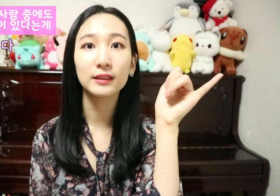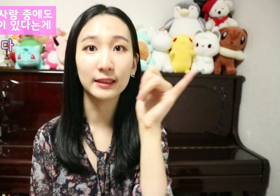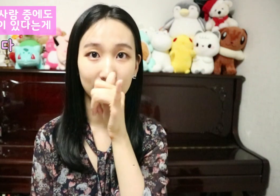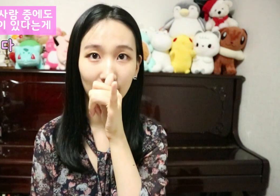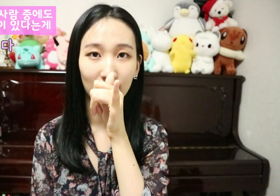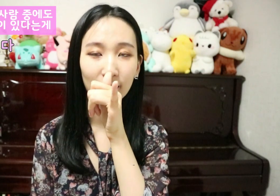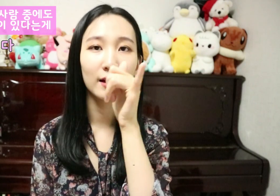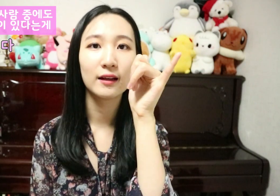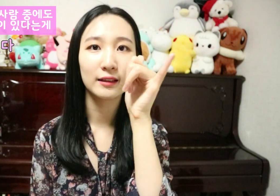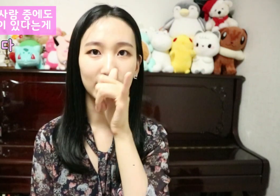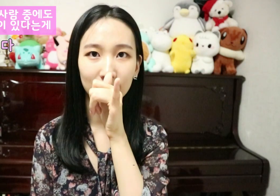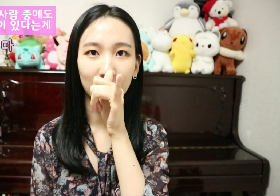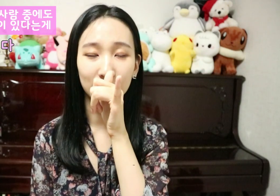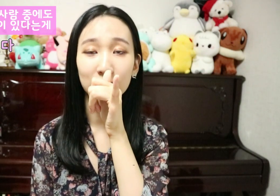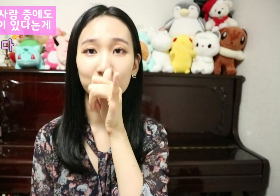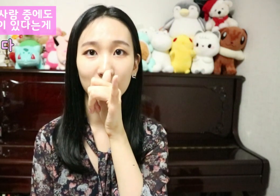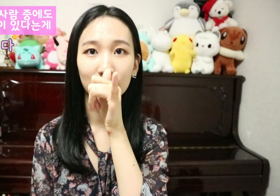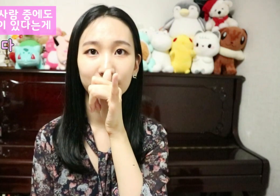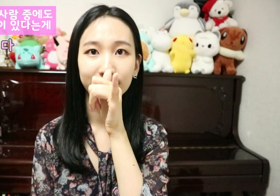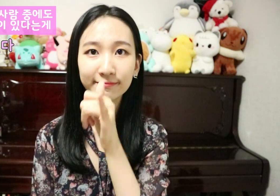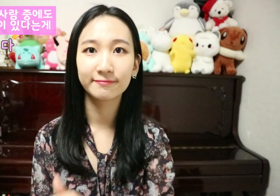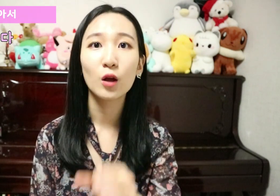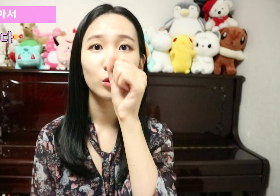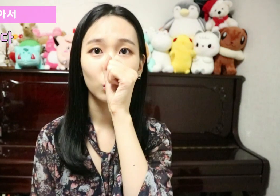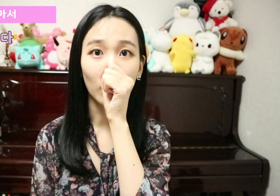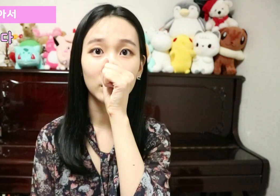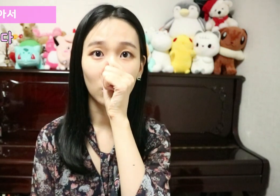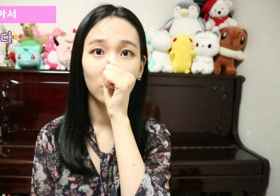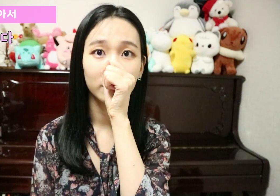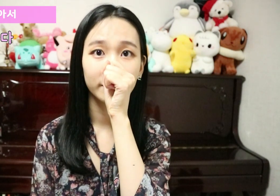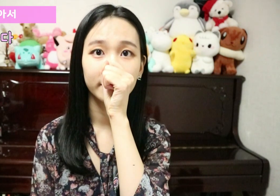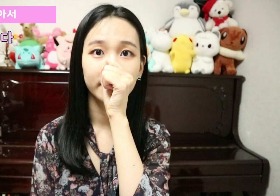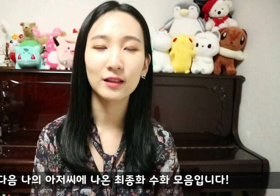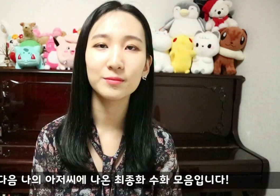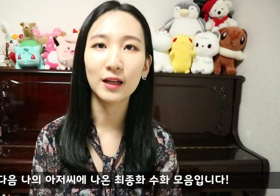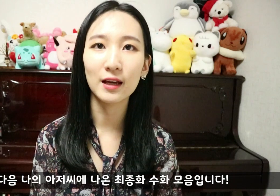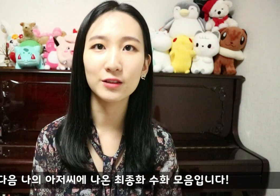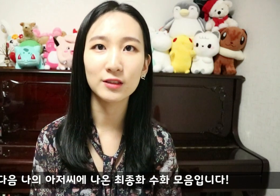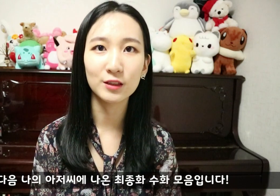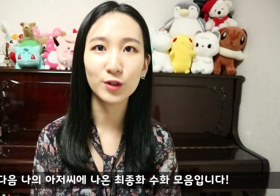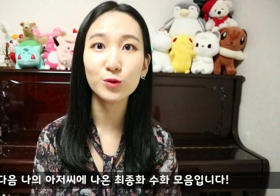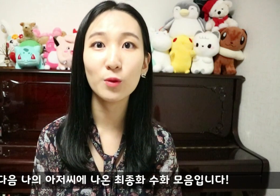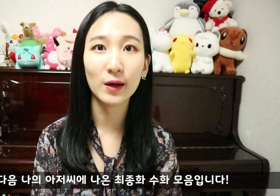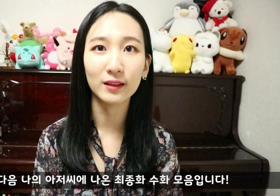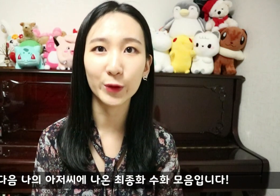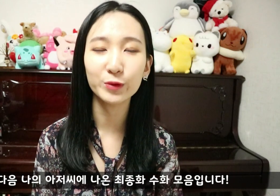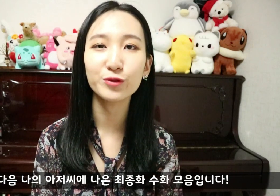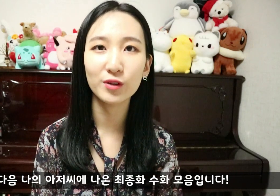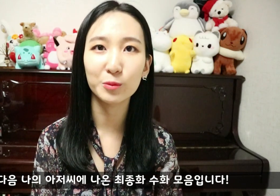있다 있다 라는 뜻입니다 좋아서 그 다음 나의 아저씨 최종화에 나온 수화